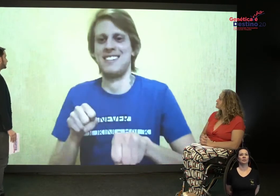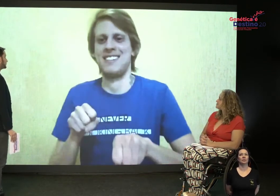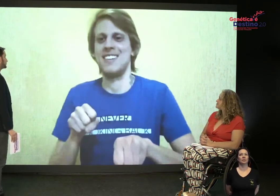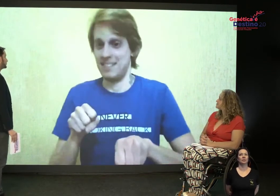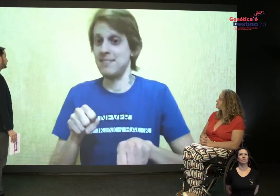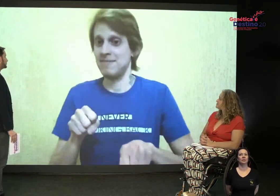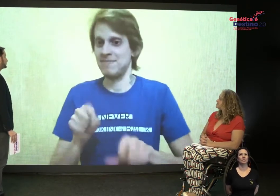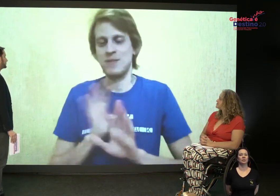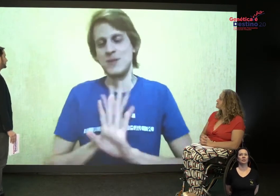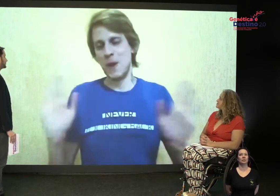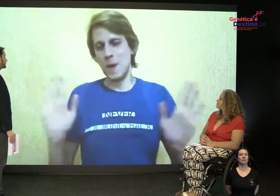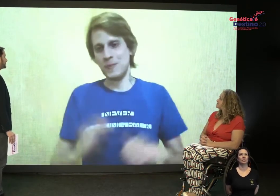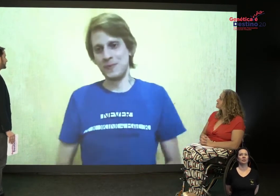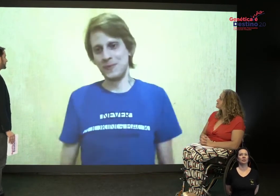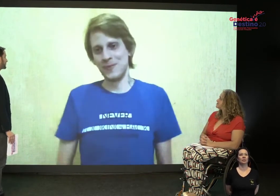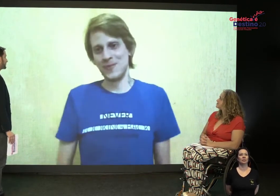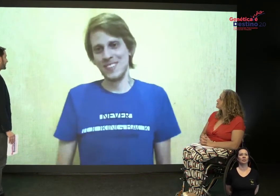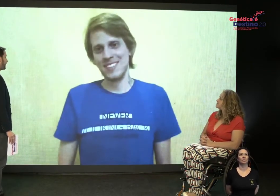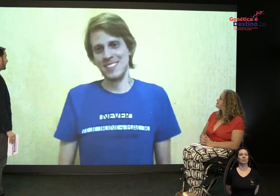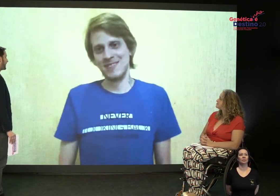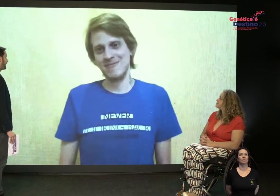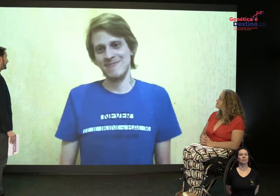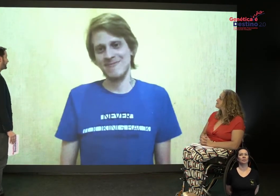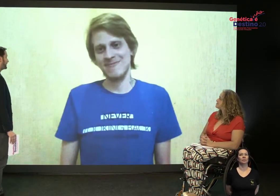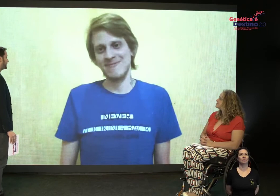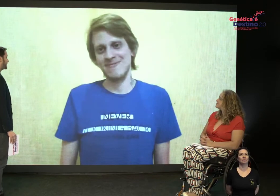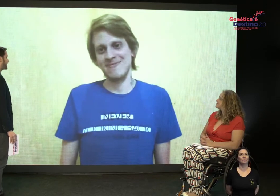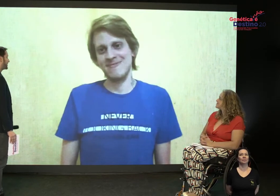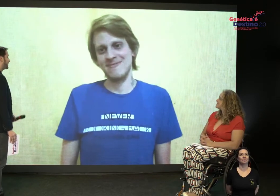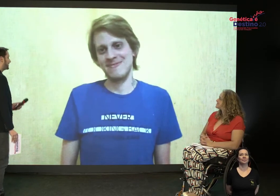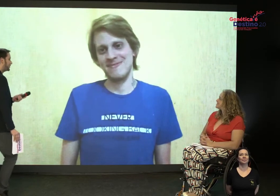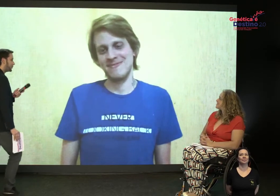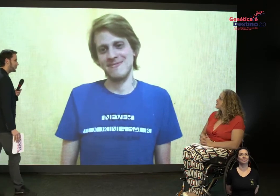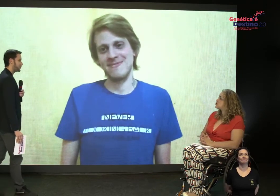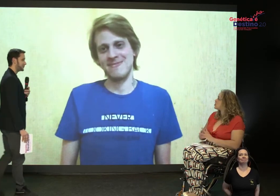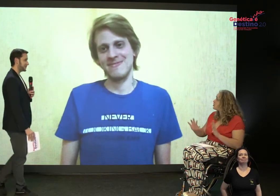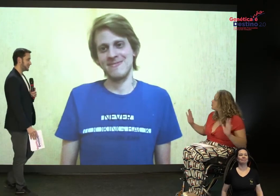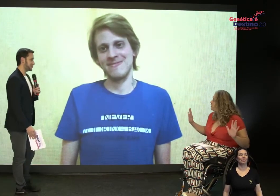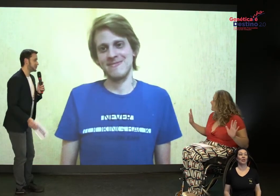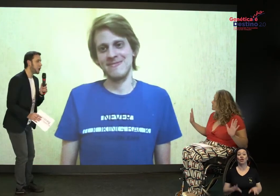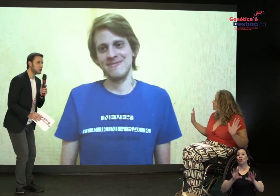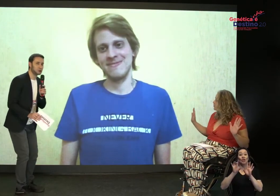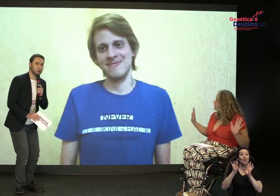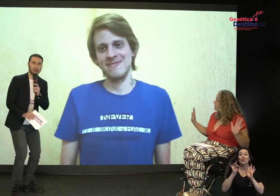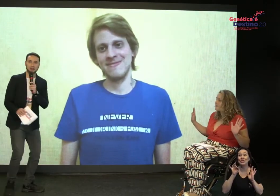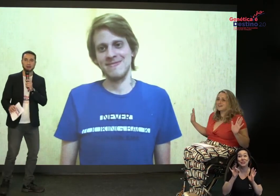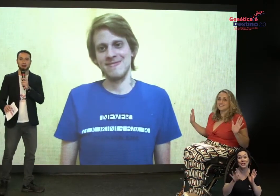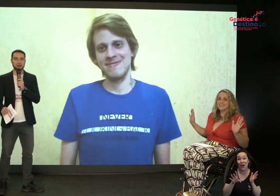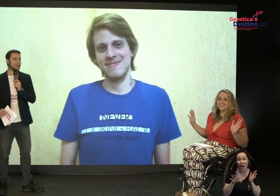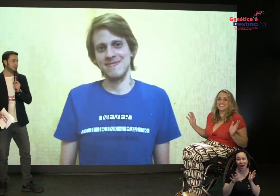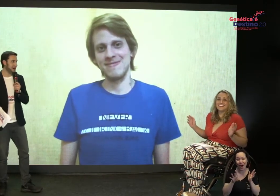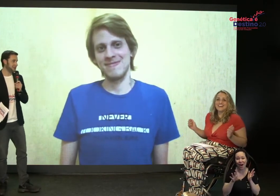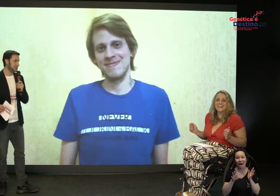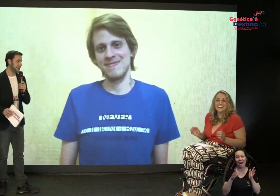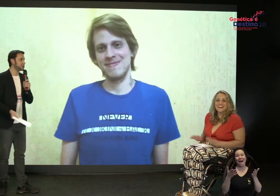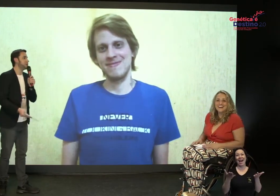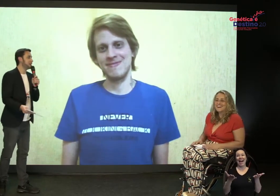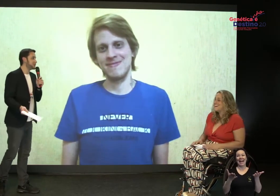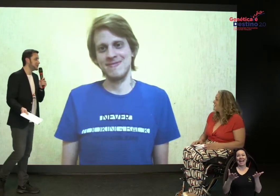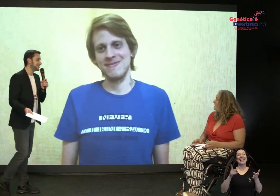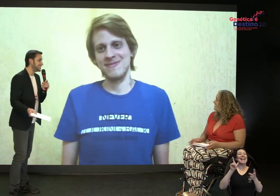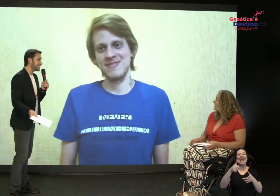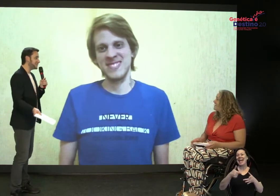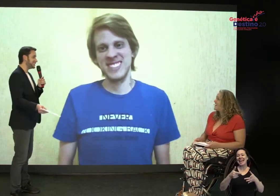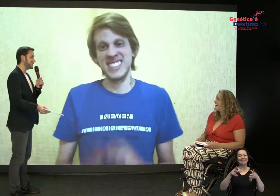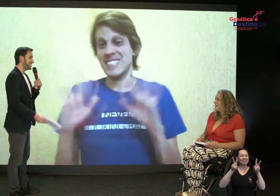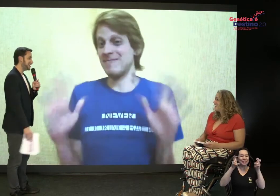gente vai aprendendo e adquirindo, sim, esse conhecimento inclusivo. Só isso? Só tudo isso? Só tudo isso? Nada mais. É sobre